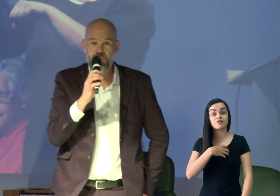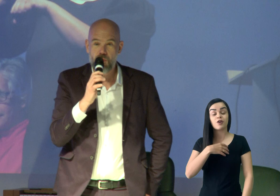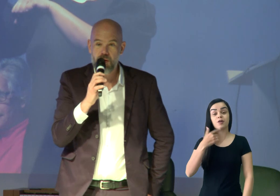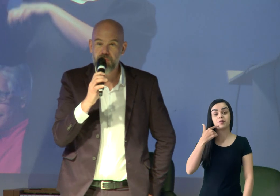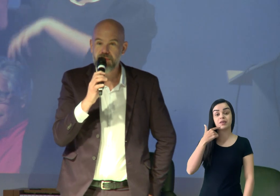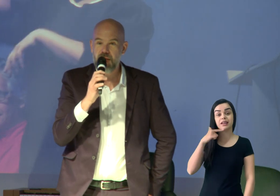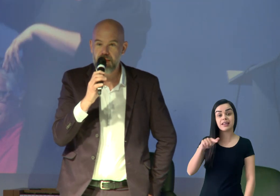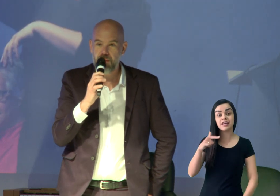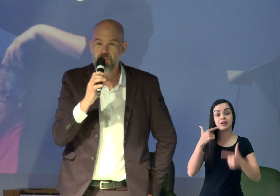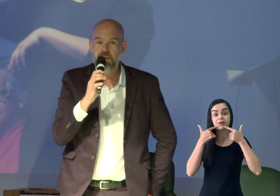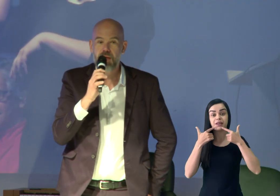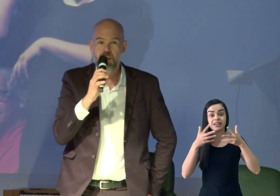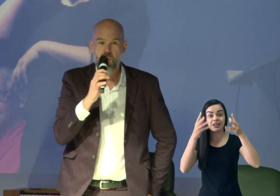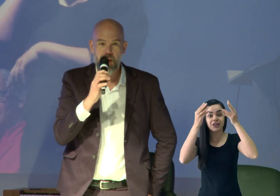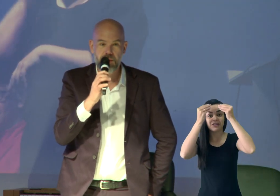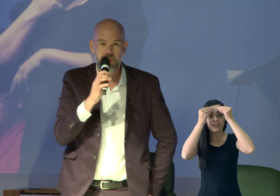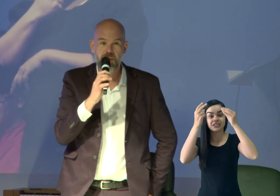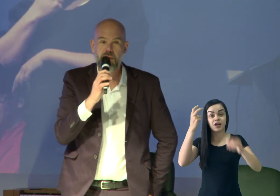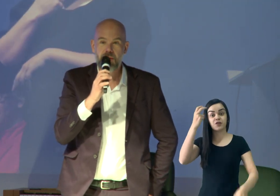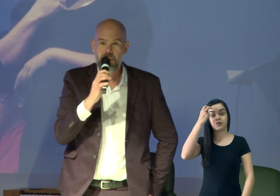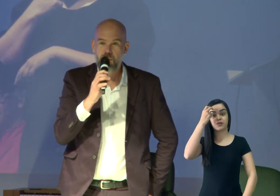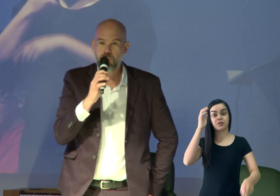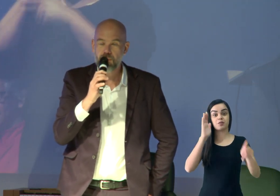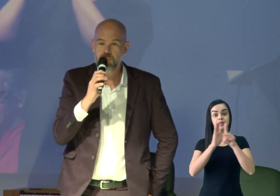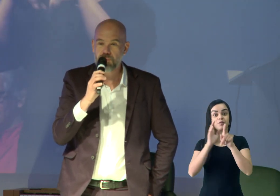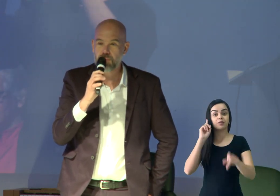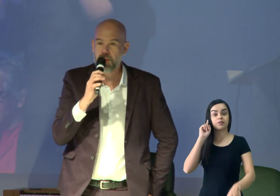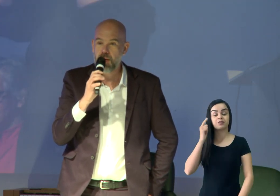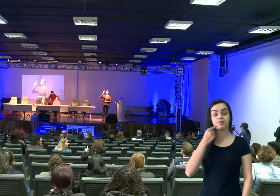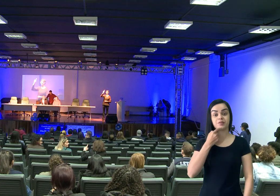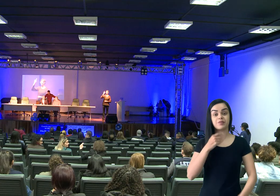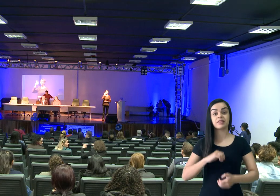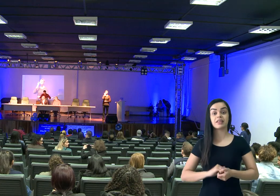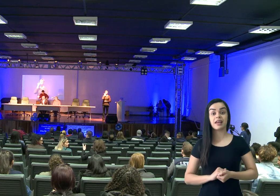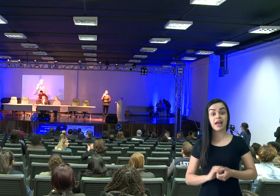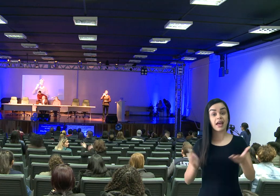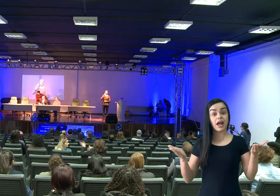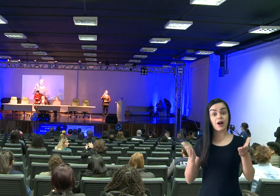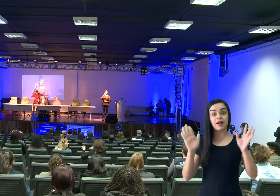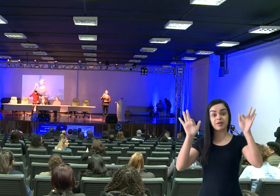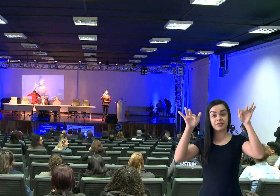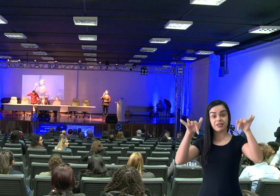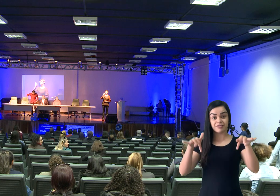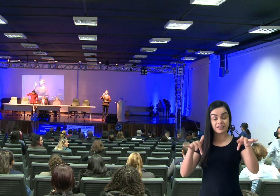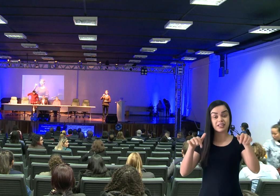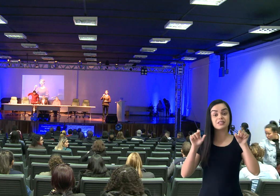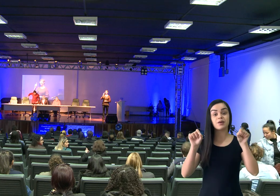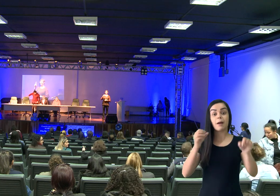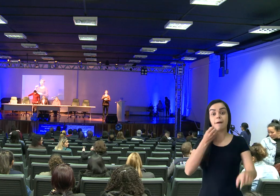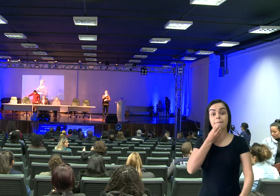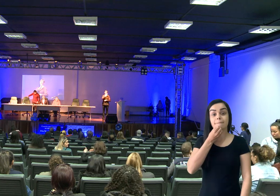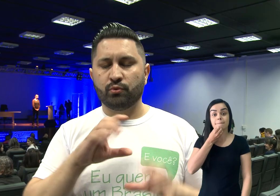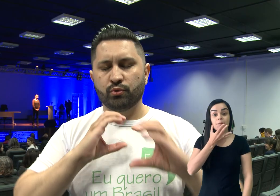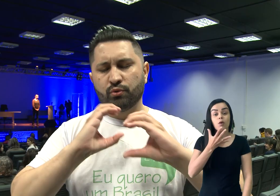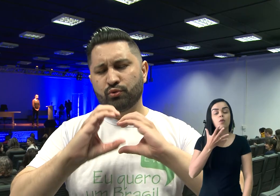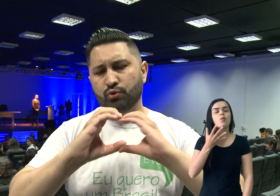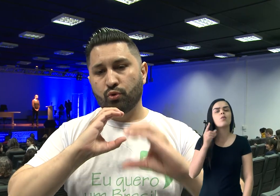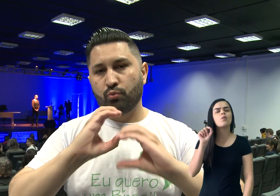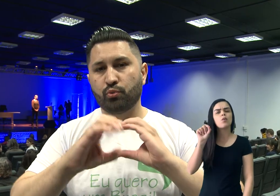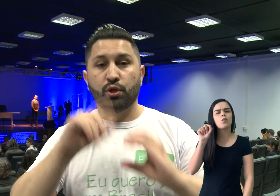formas na língua, na linguagem da cultura surda. E agora, para encerrar essa reportagem, é bom levarmos em